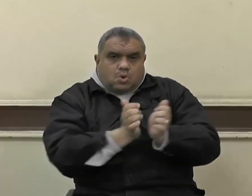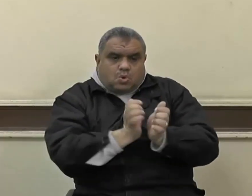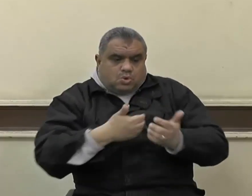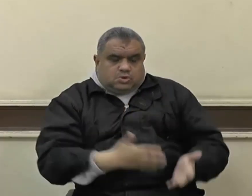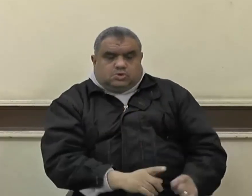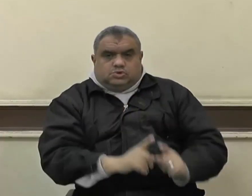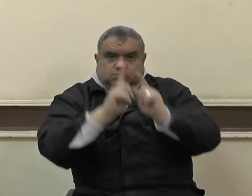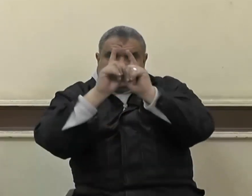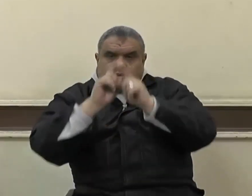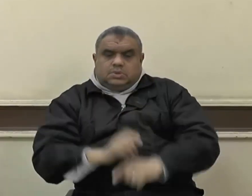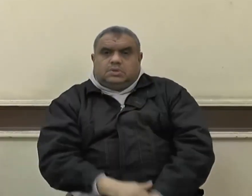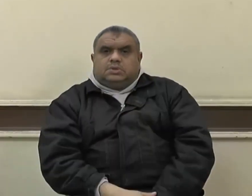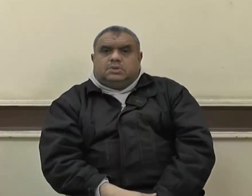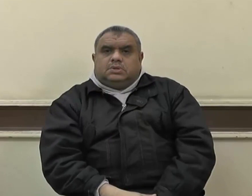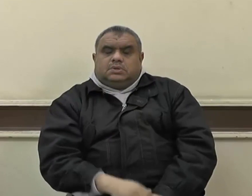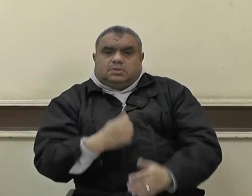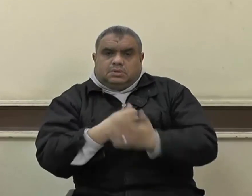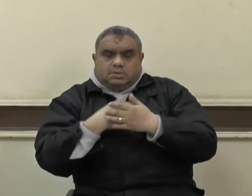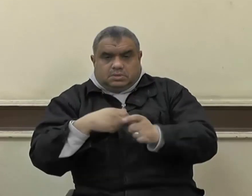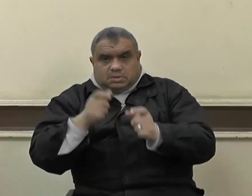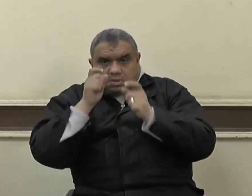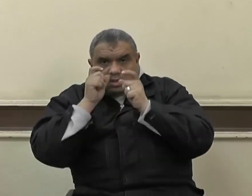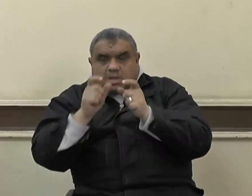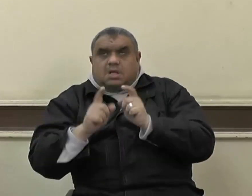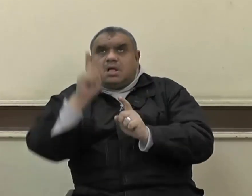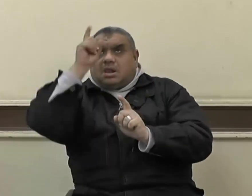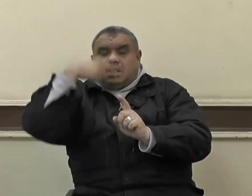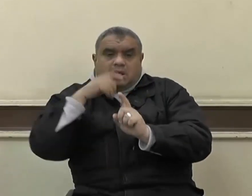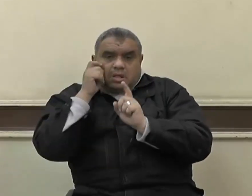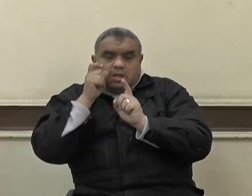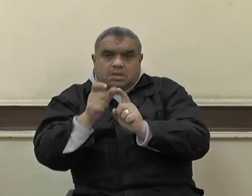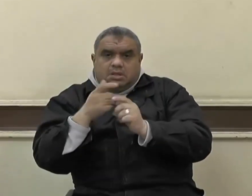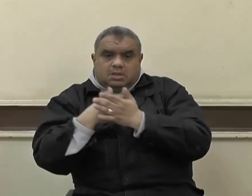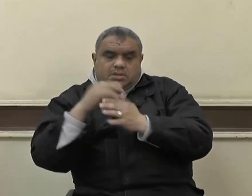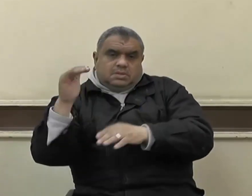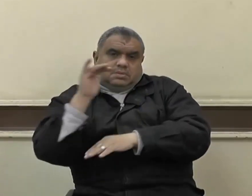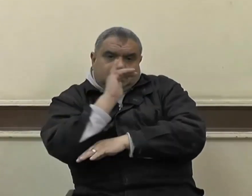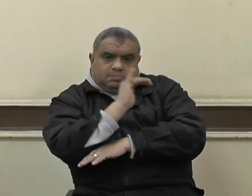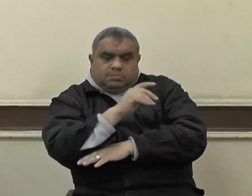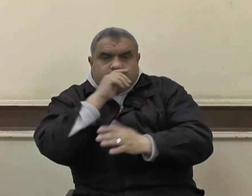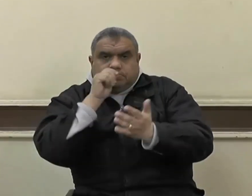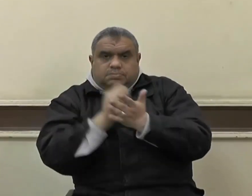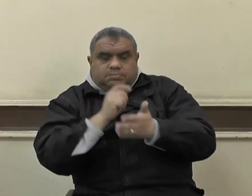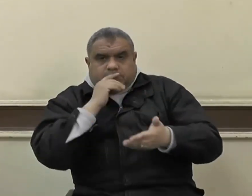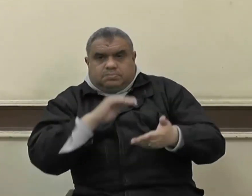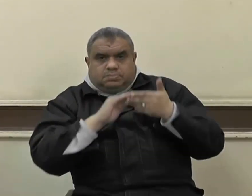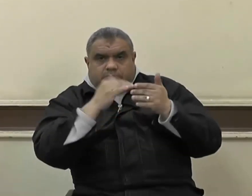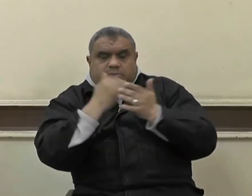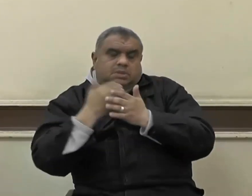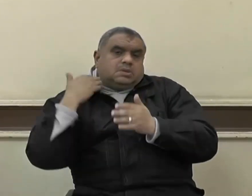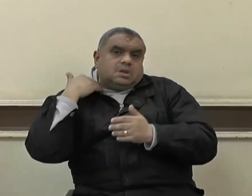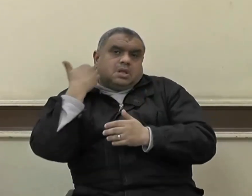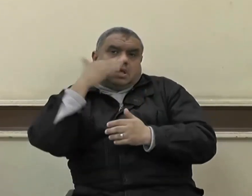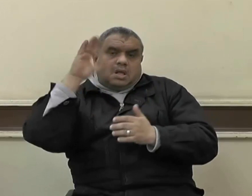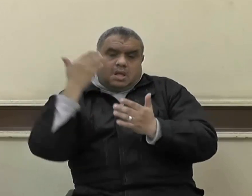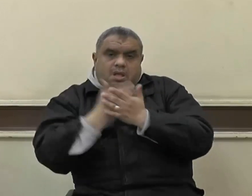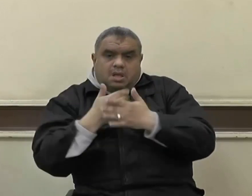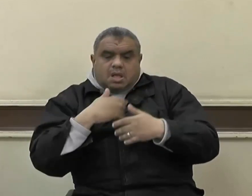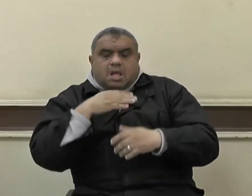جنديا لهذا الوطن في مجاله وأن يبذل أقصى طاقته في خدمة هذا الوطن العظيم وأن